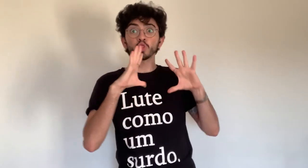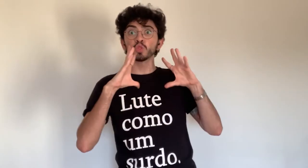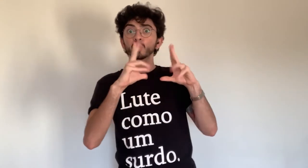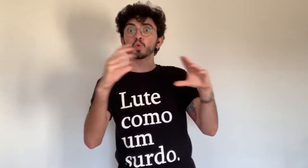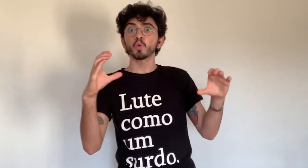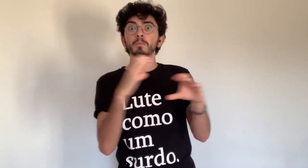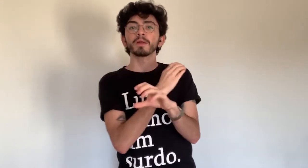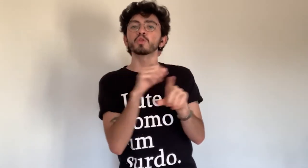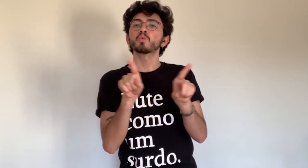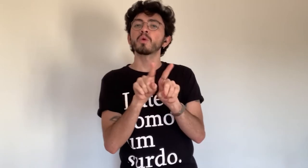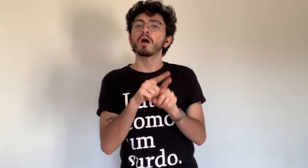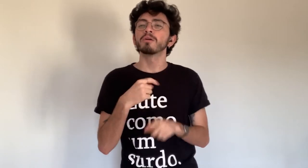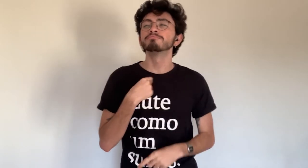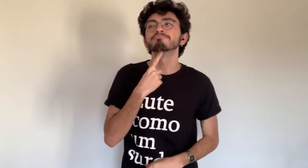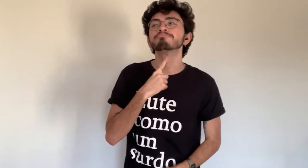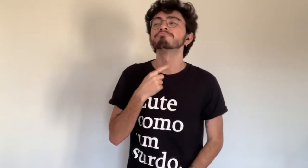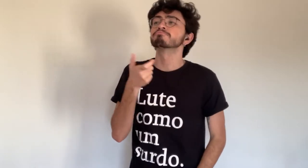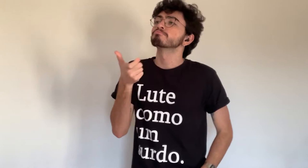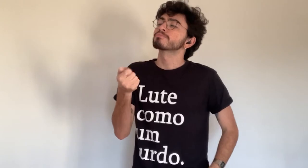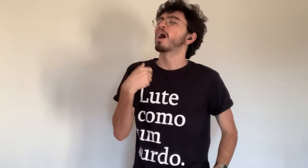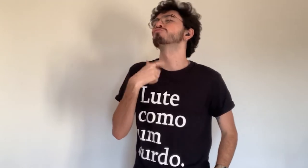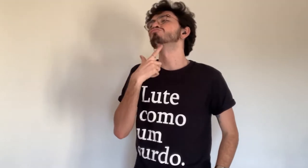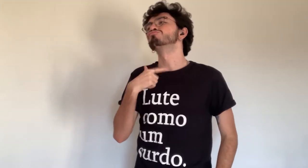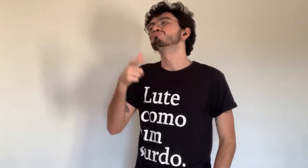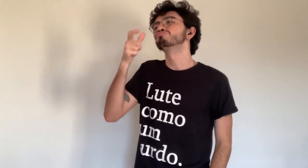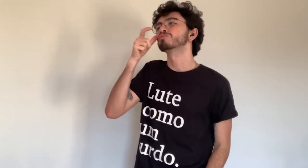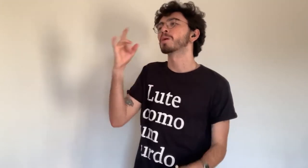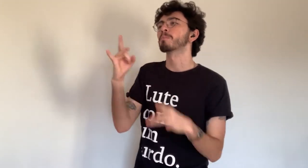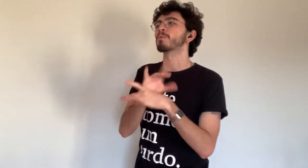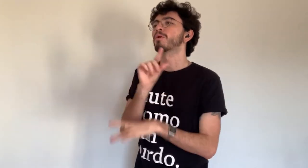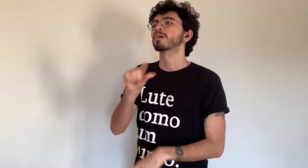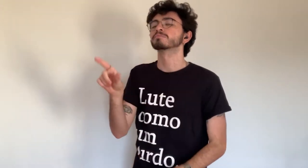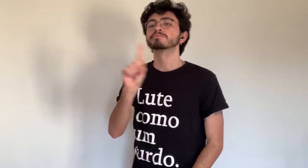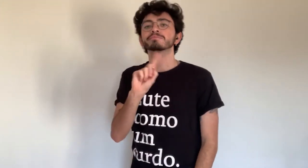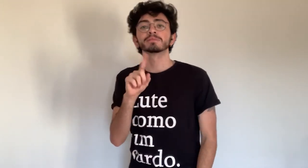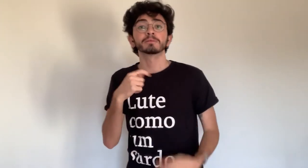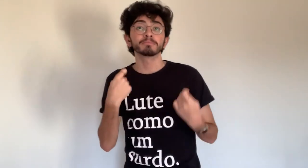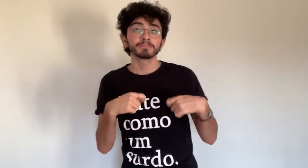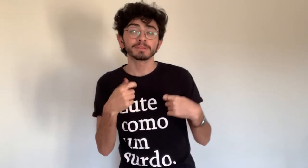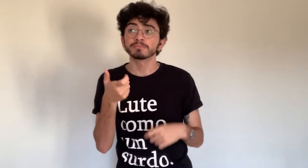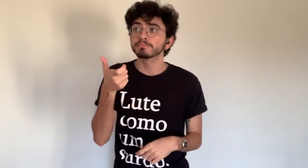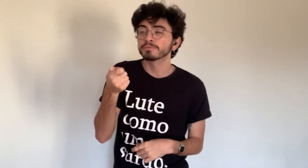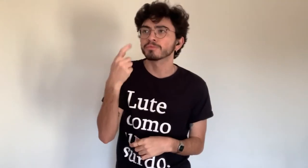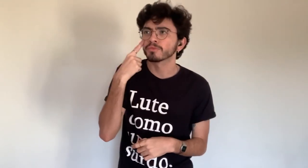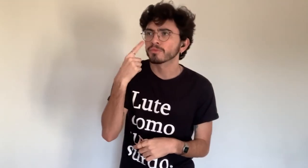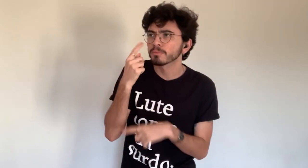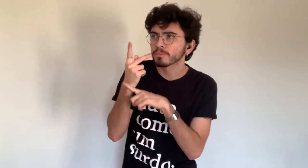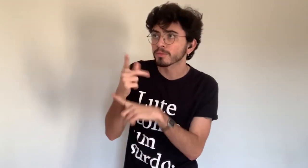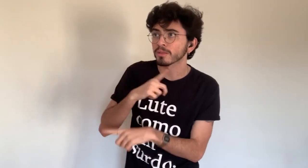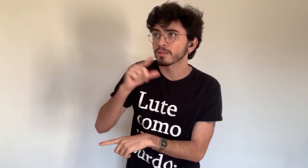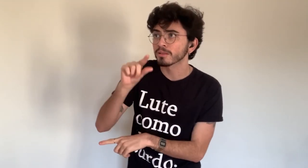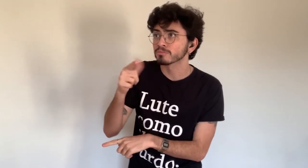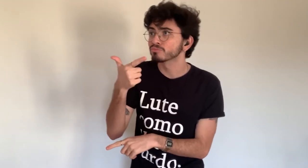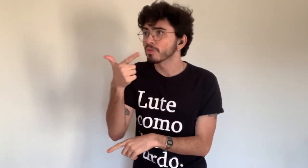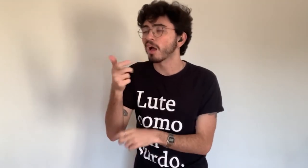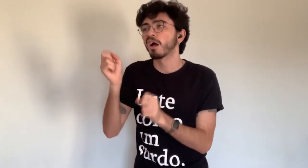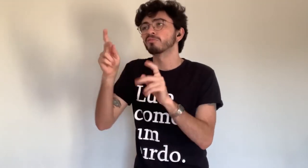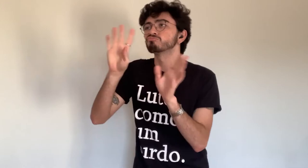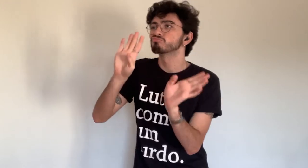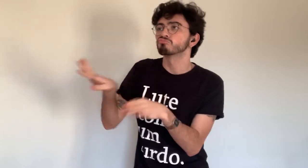em todas as programações. Eu não tenho a liberdade de escolher o que eu vou assistir. Eu assisto apenas o